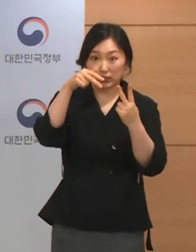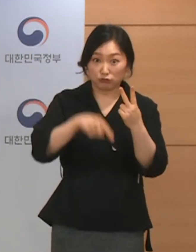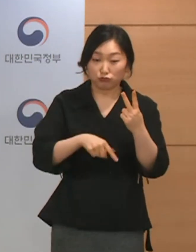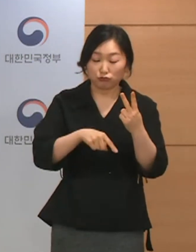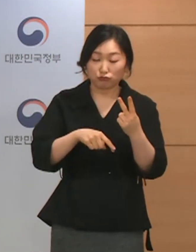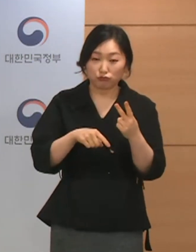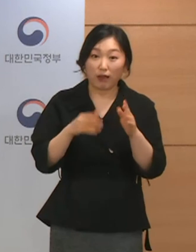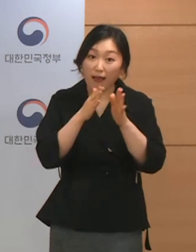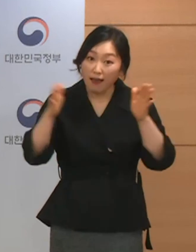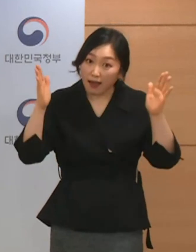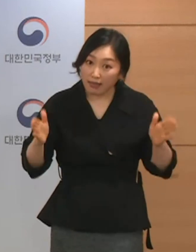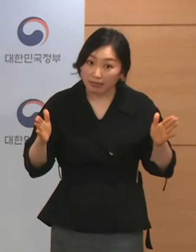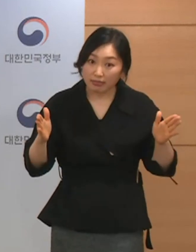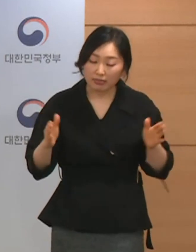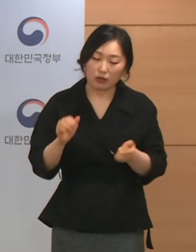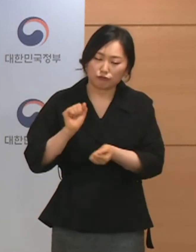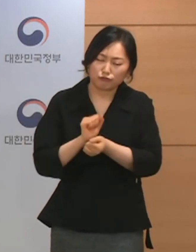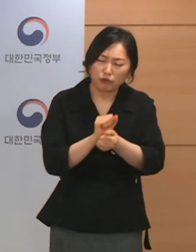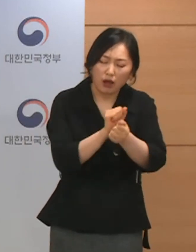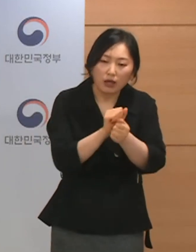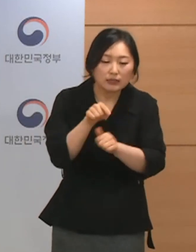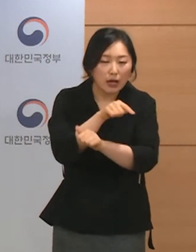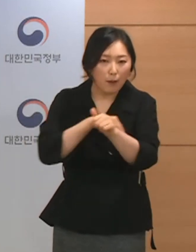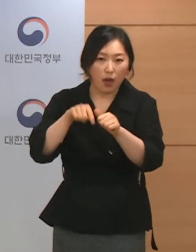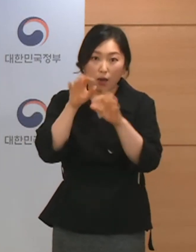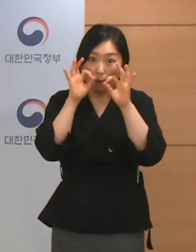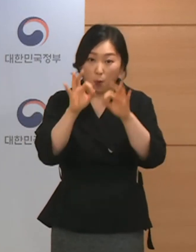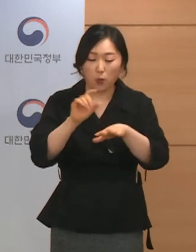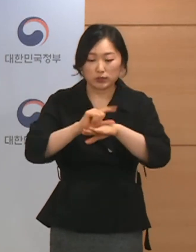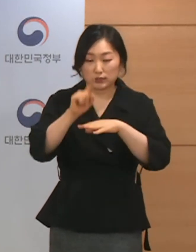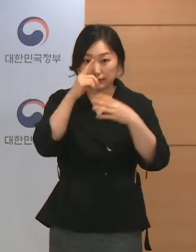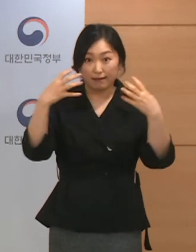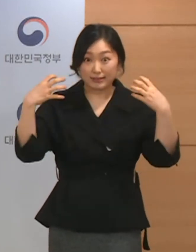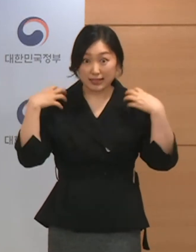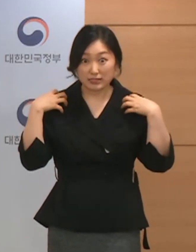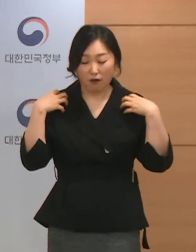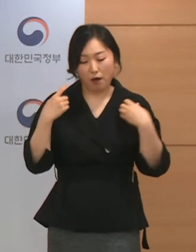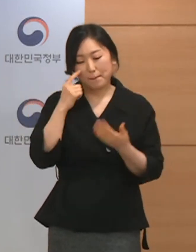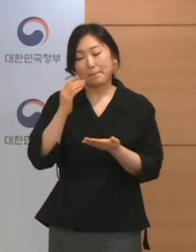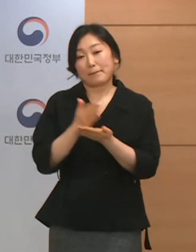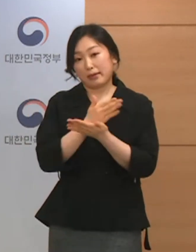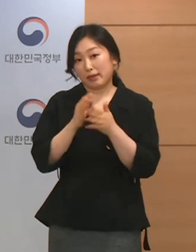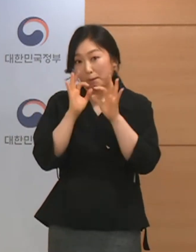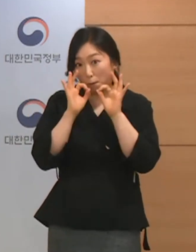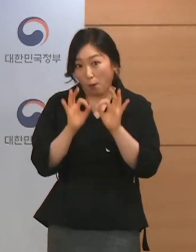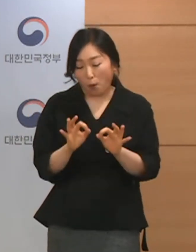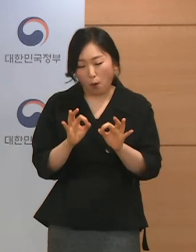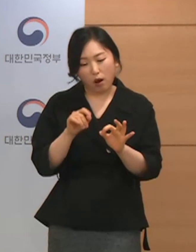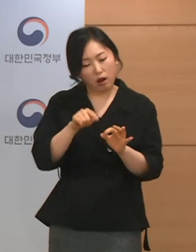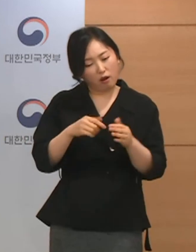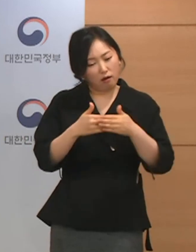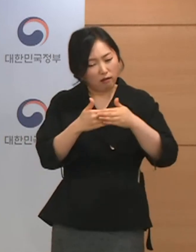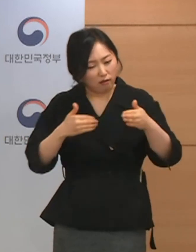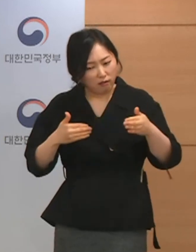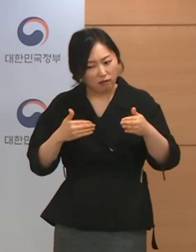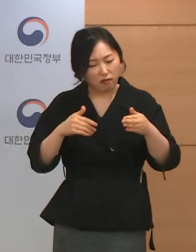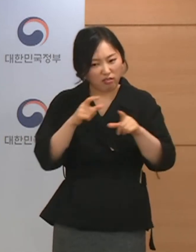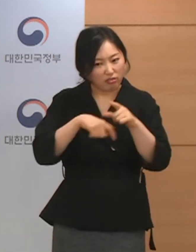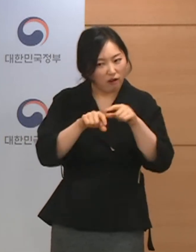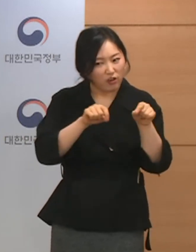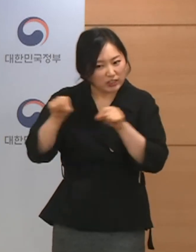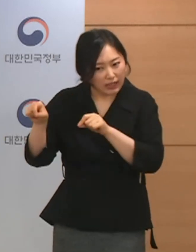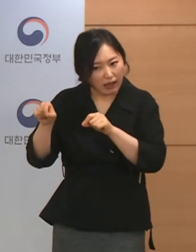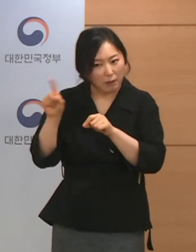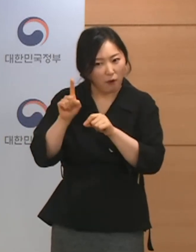상황의 전개에 따라서 지자체에서 조금 더 연장하거나 혹은 거리 두기 단계를 조정할 부분도 있을 것입니다.